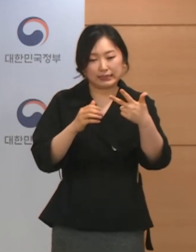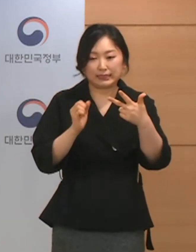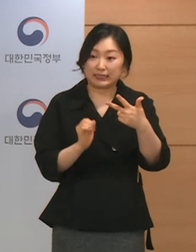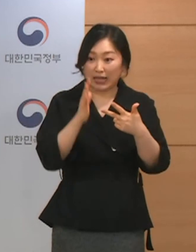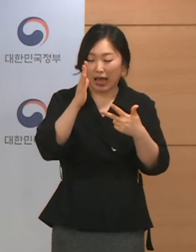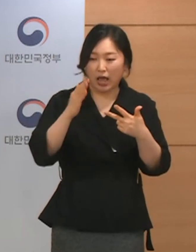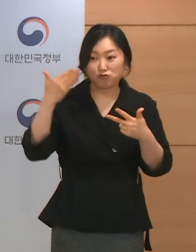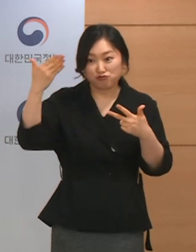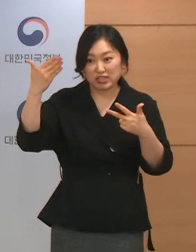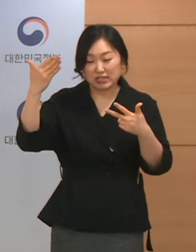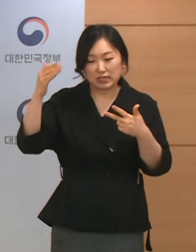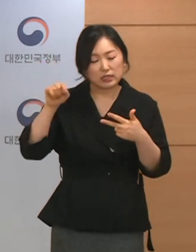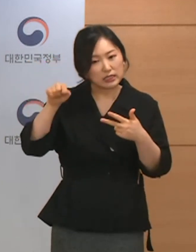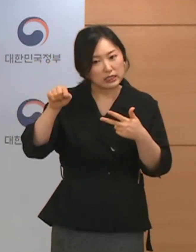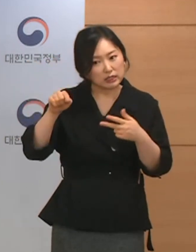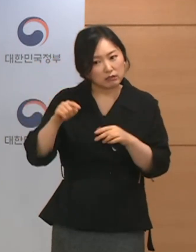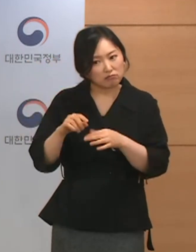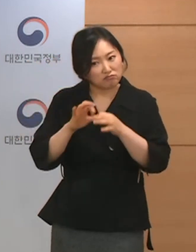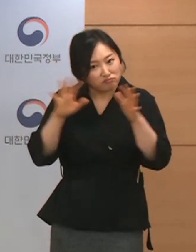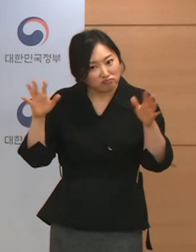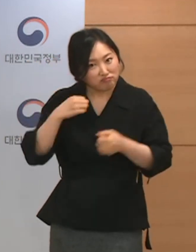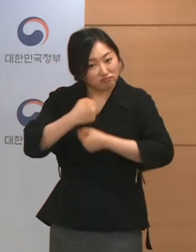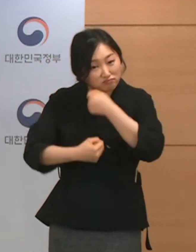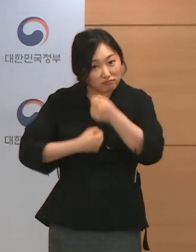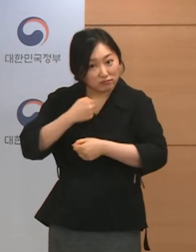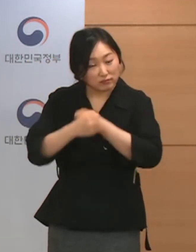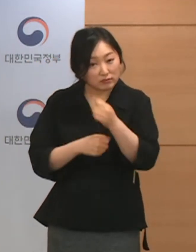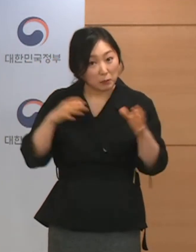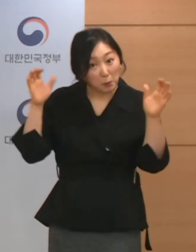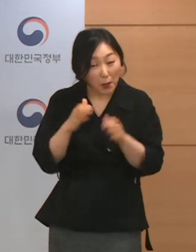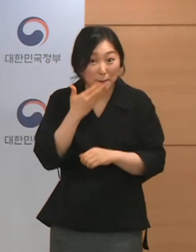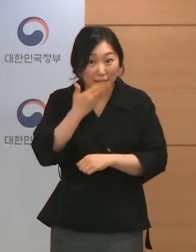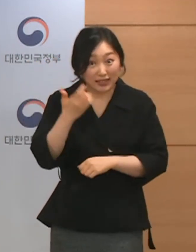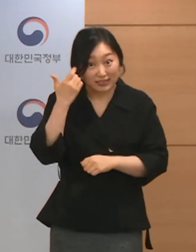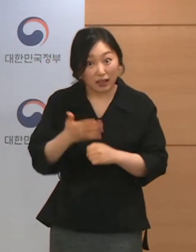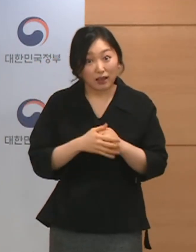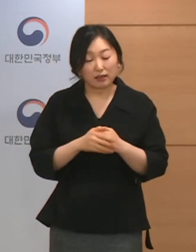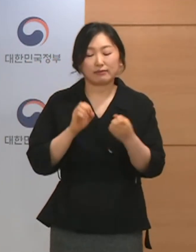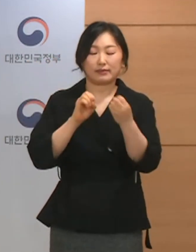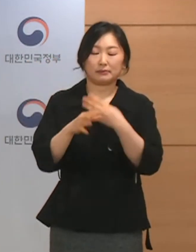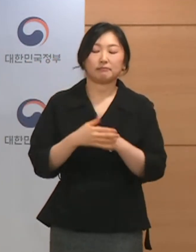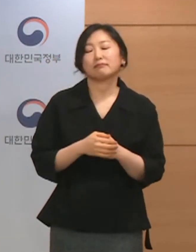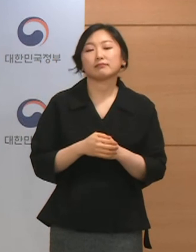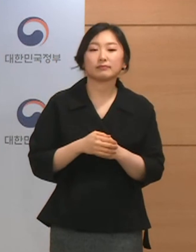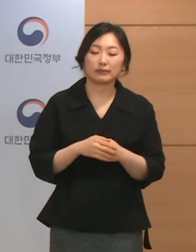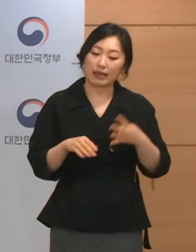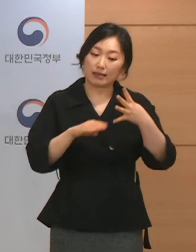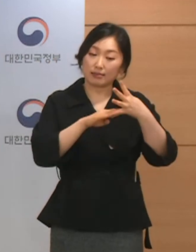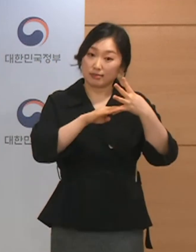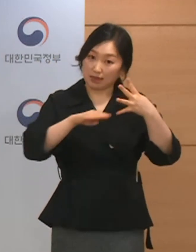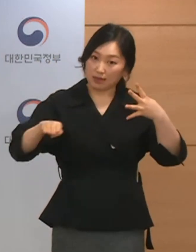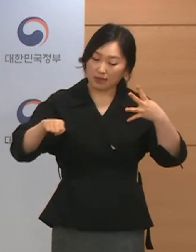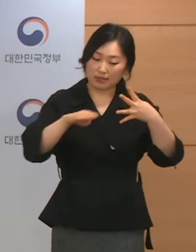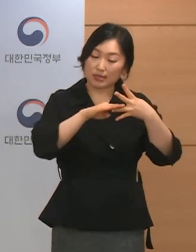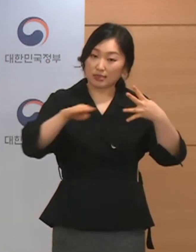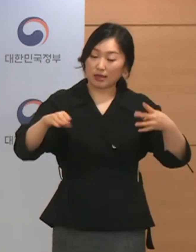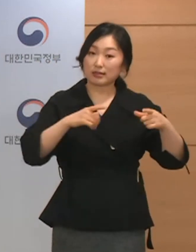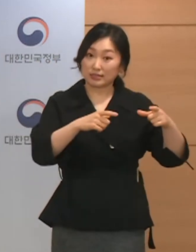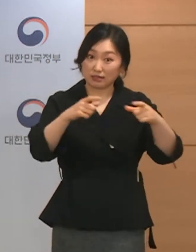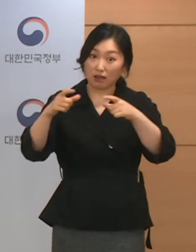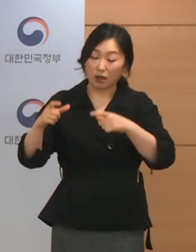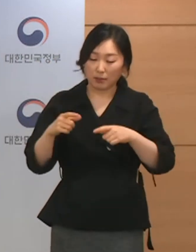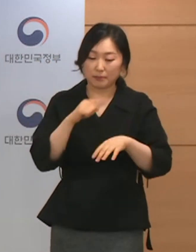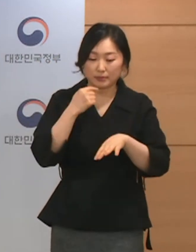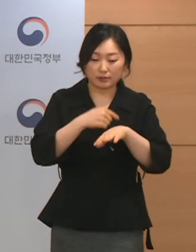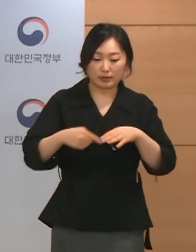금지와 상관없이 허용되는 것인지 확인 부탁드립니다. 네 1단계 또는 2단계 지역의 경우에는 직계가족